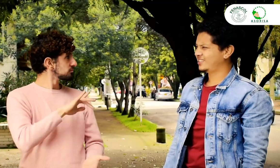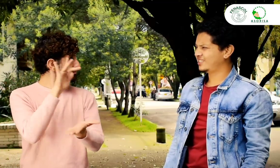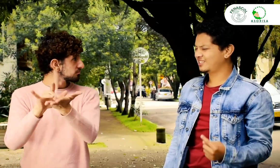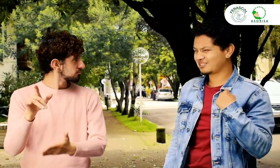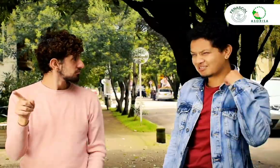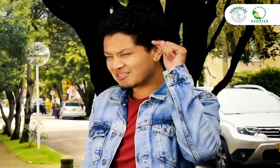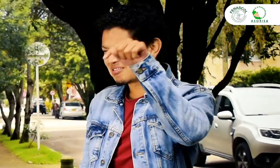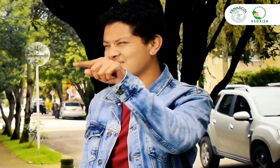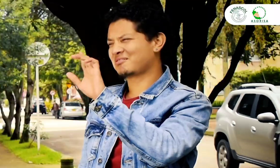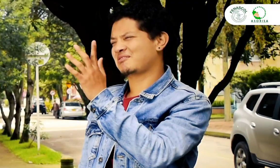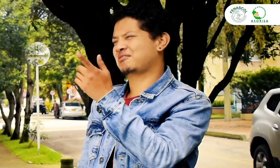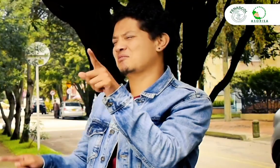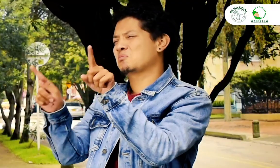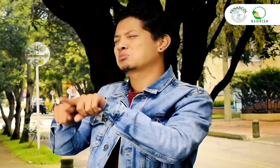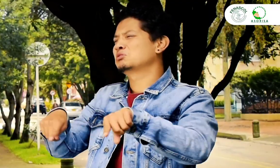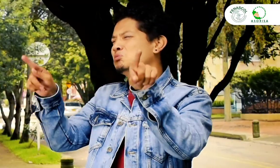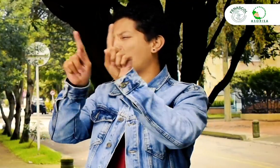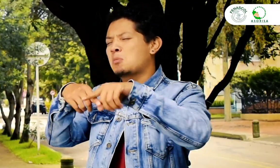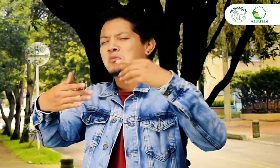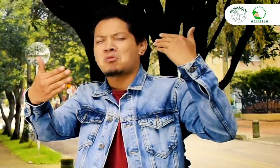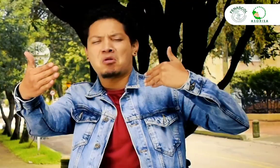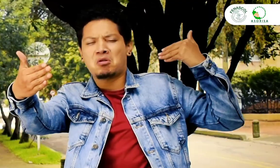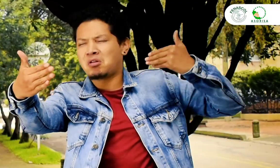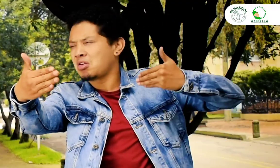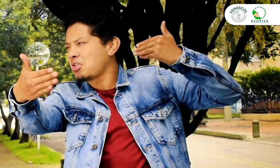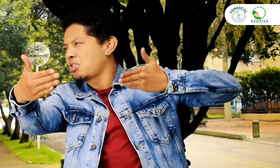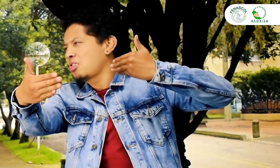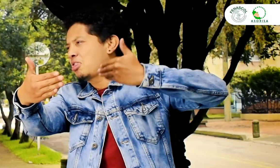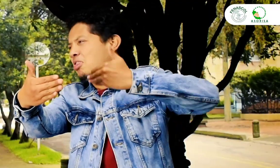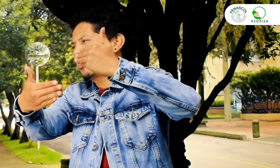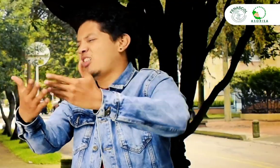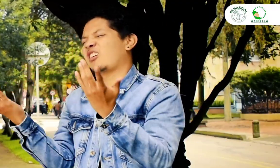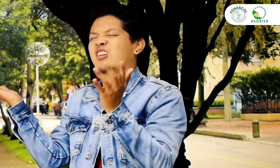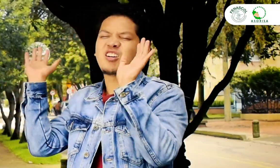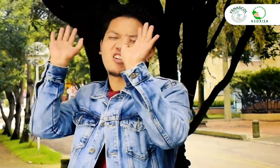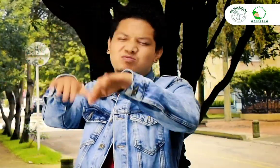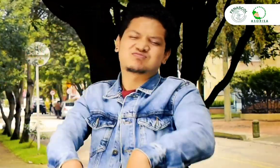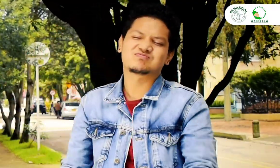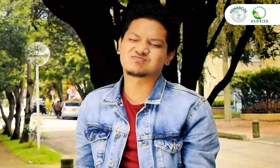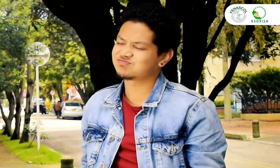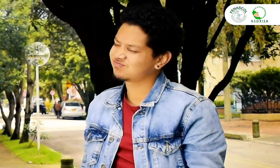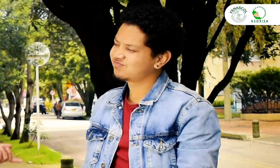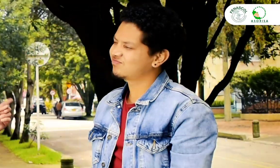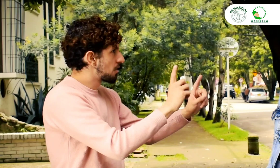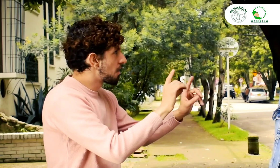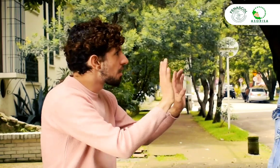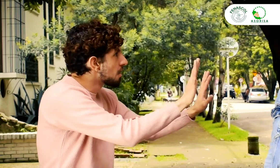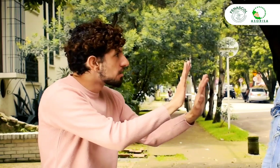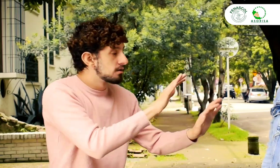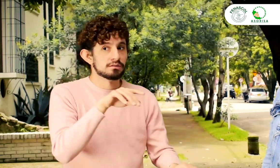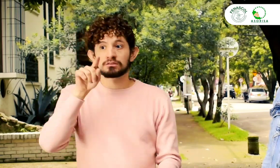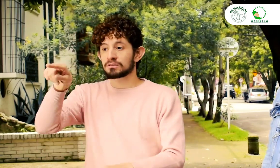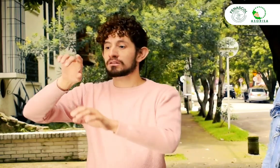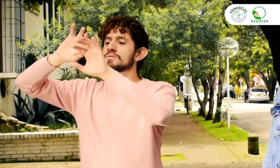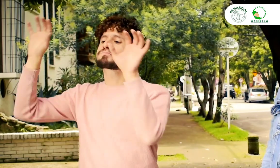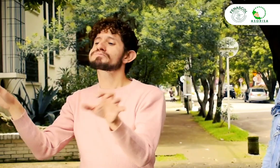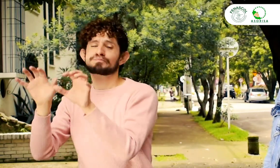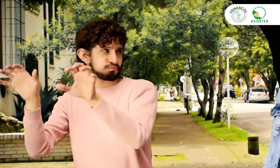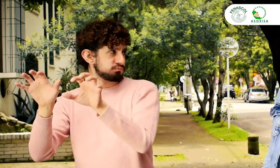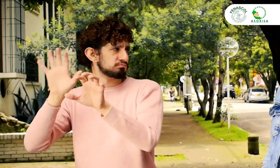¿Yo? No, eso es lo mismo de lo mismo, no, mejor no Espera, estas actividades que se